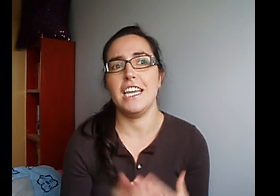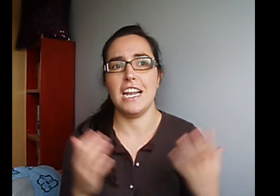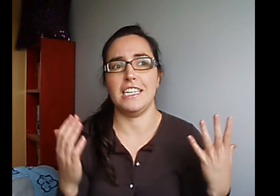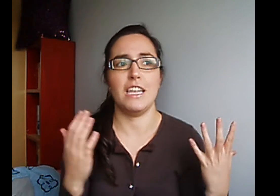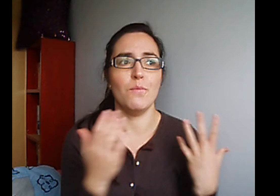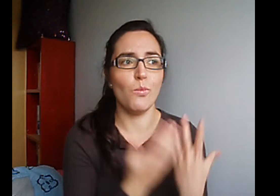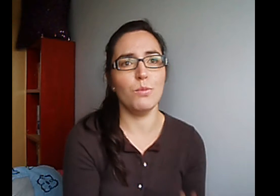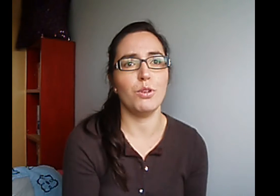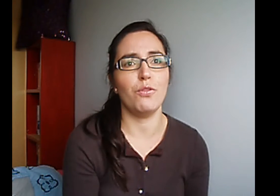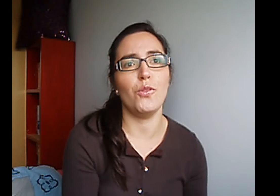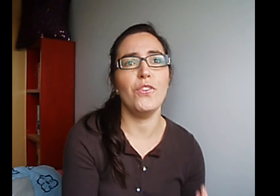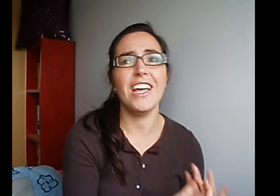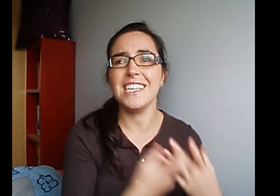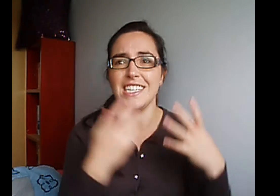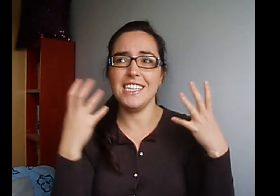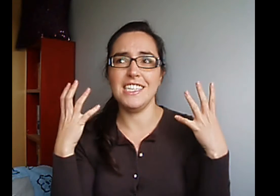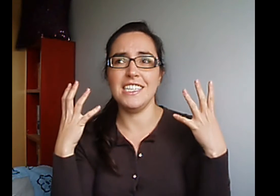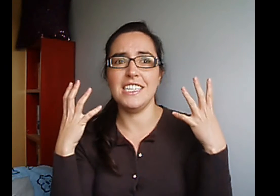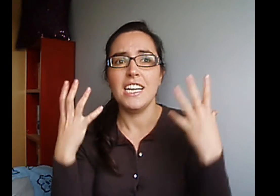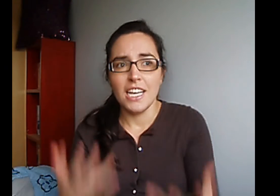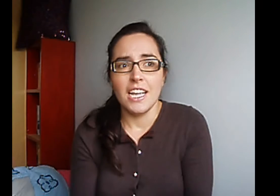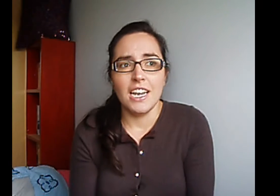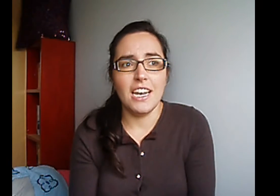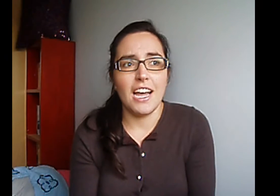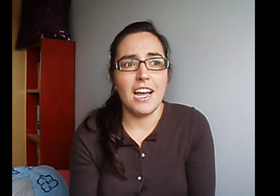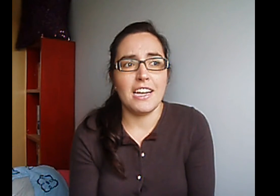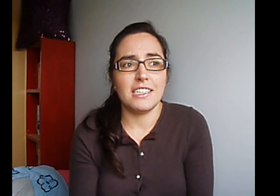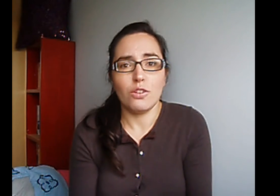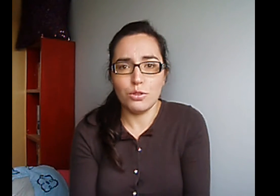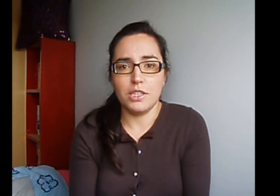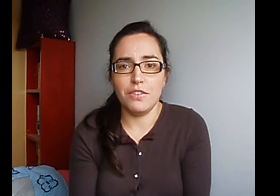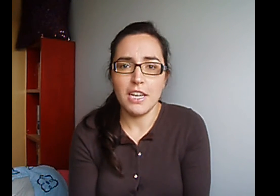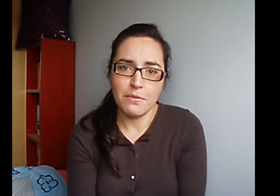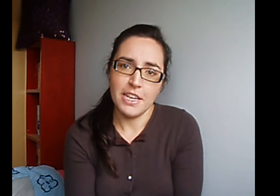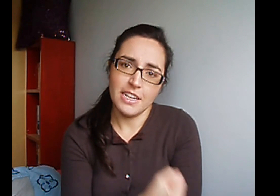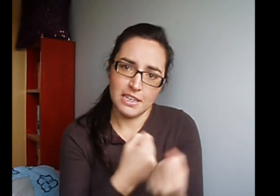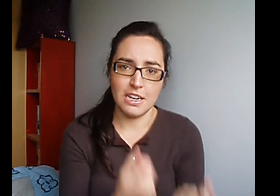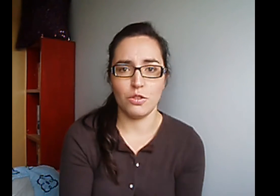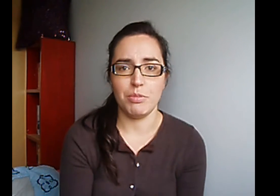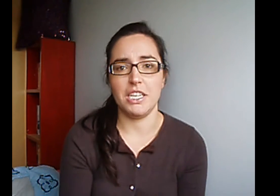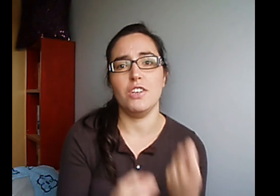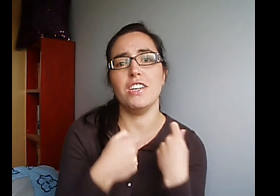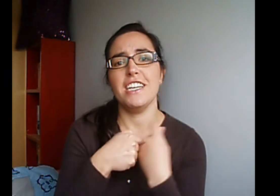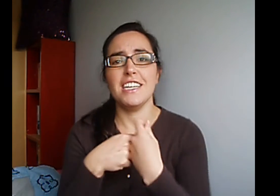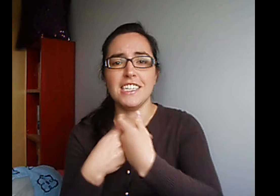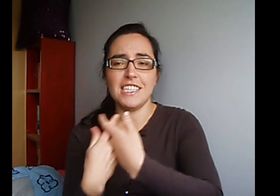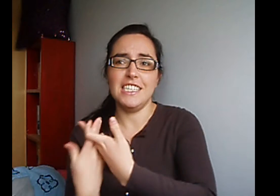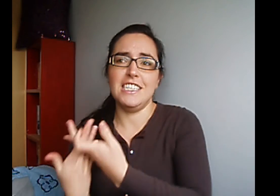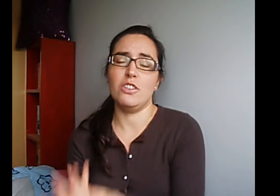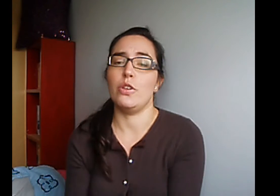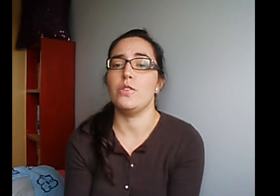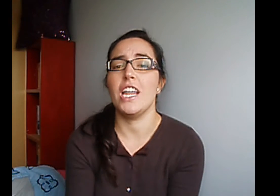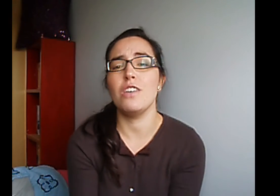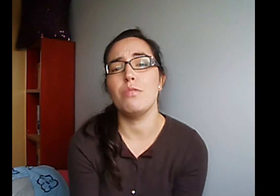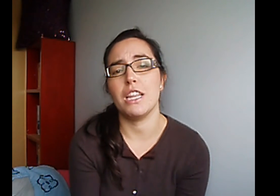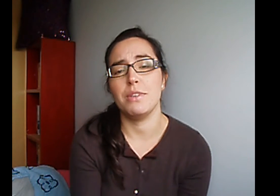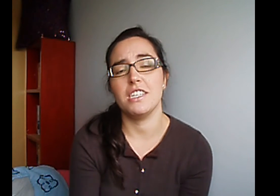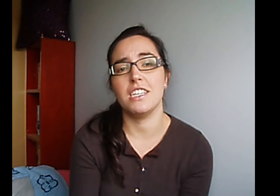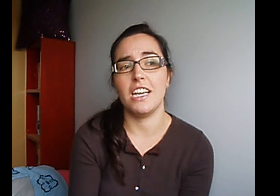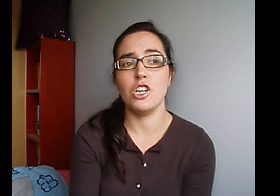Las hace muy profundas Y las justifica bien, las opiniones y todo eso Hace 4 meses que no